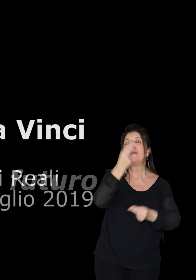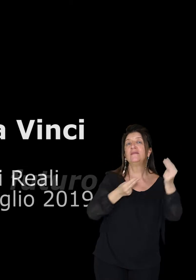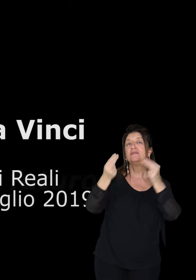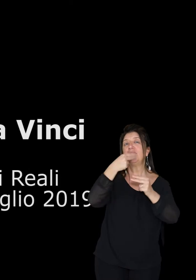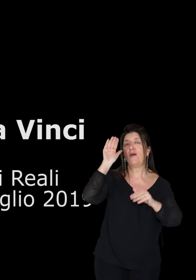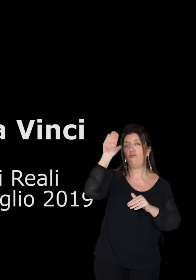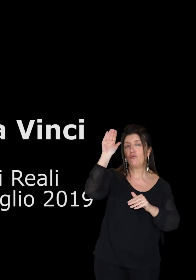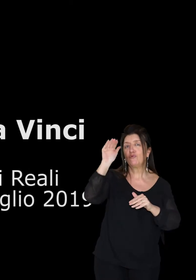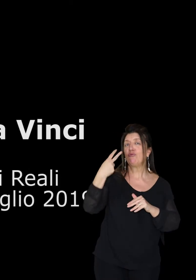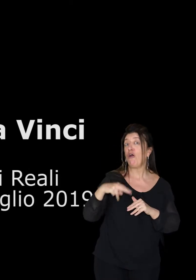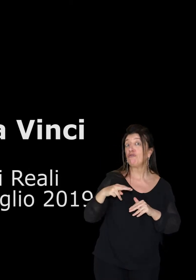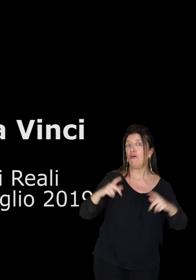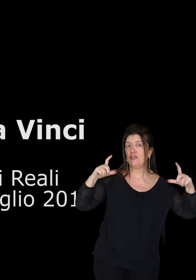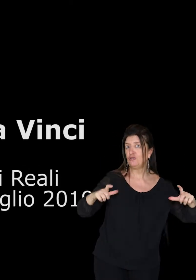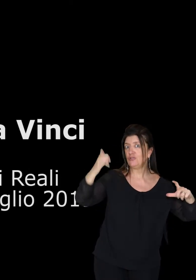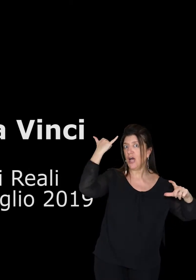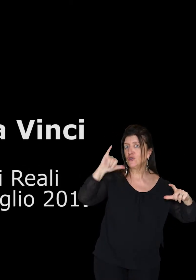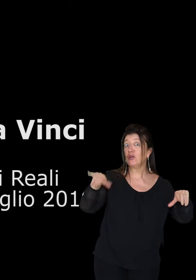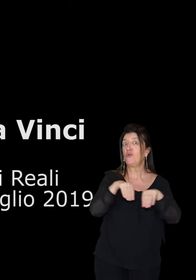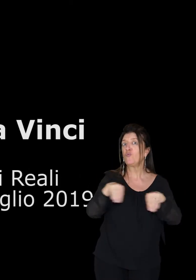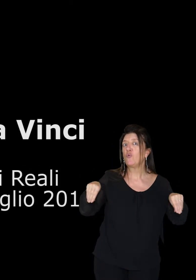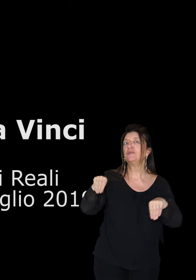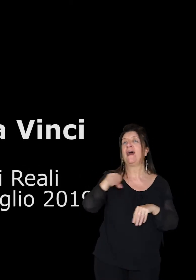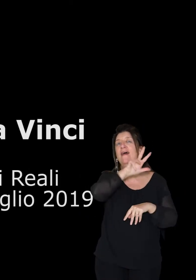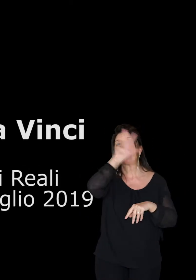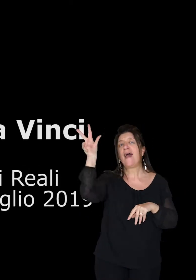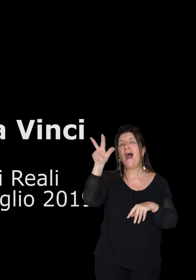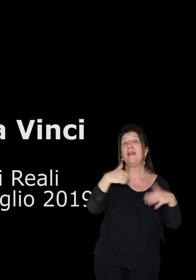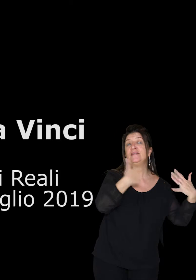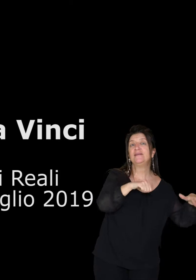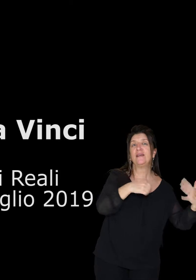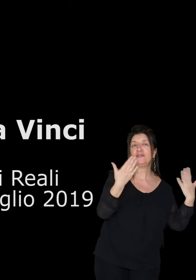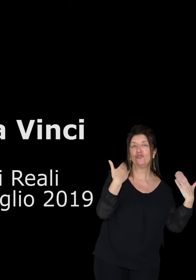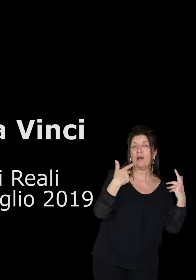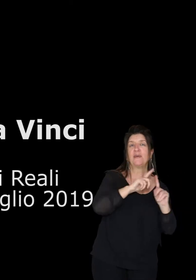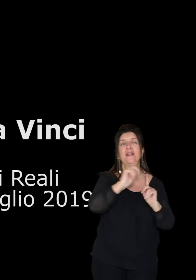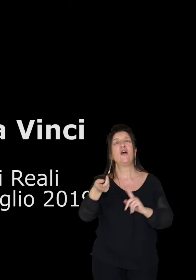Torino, Musei Reali, 16 aprile-14 luglio 2019.